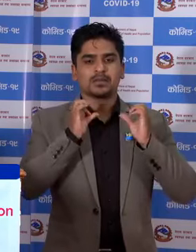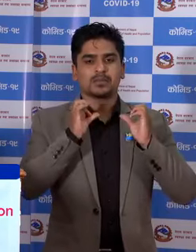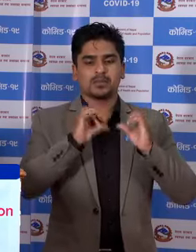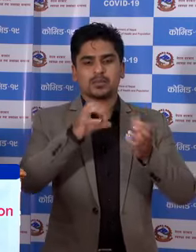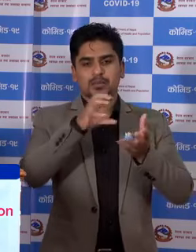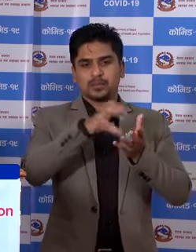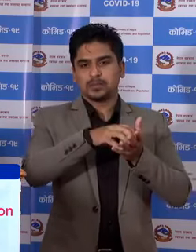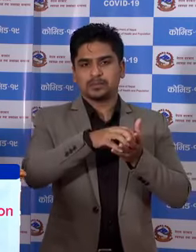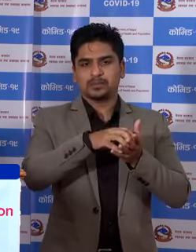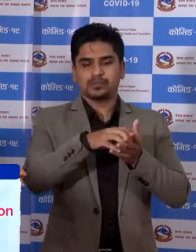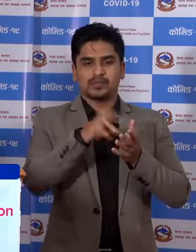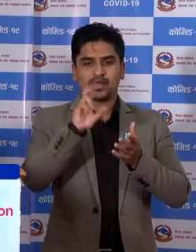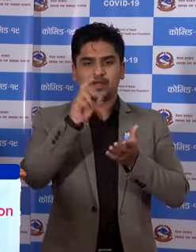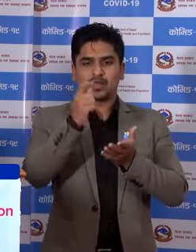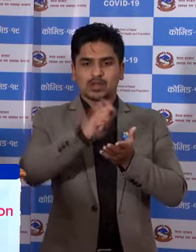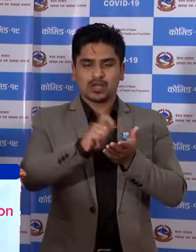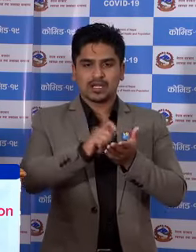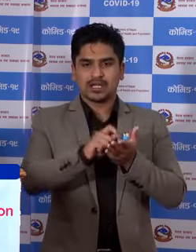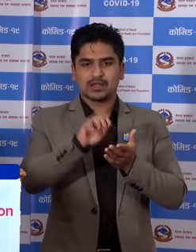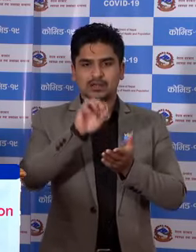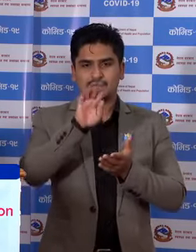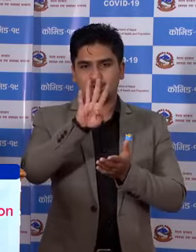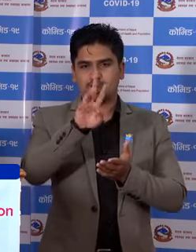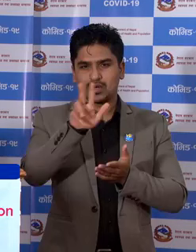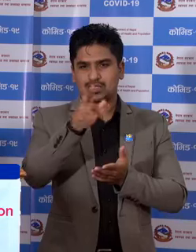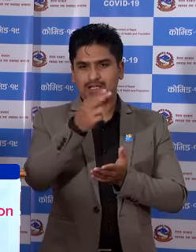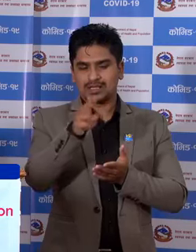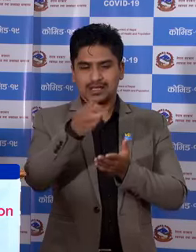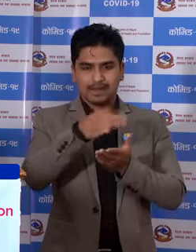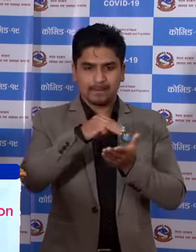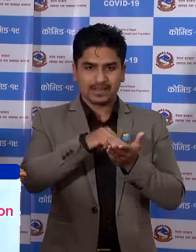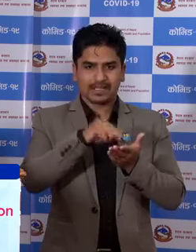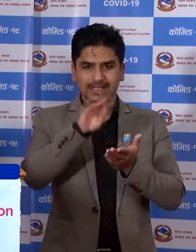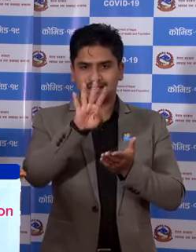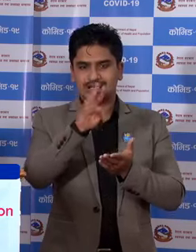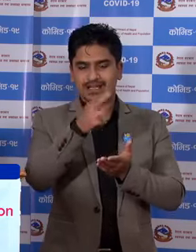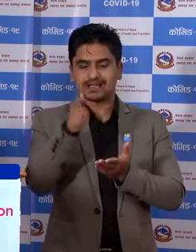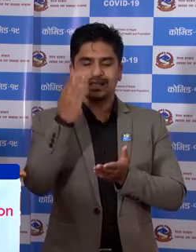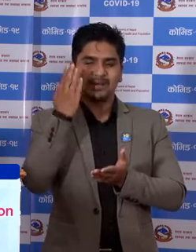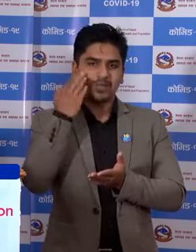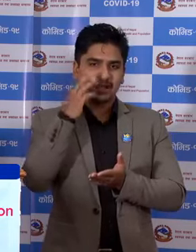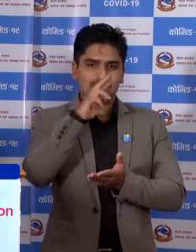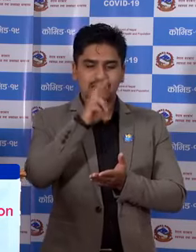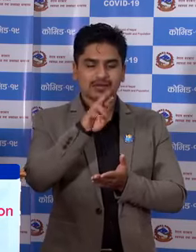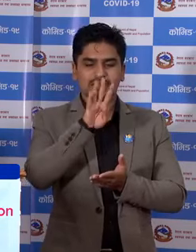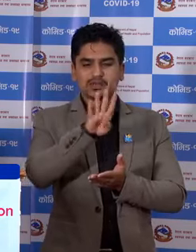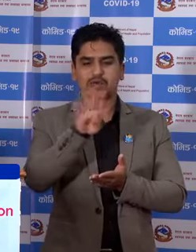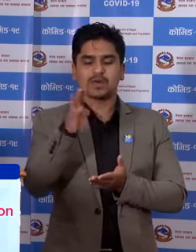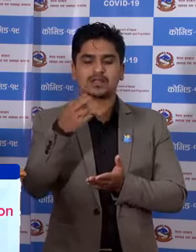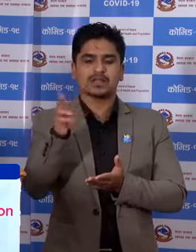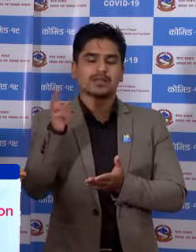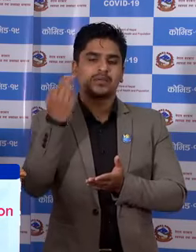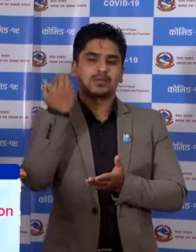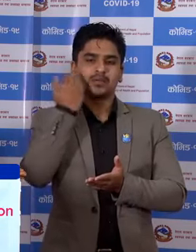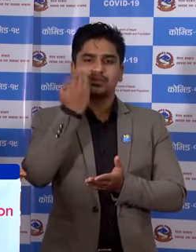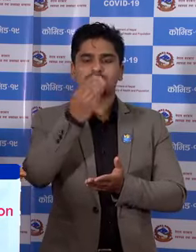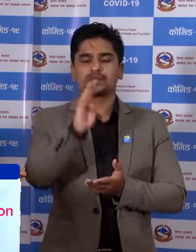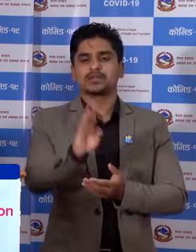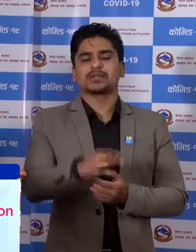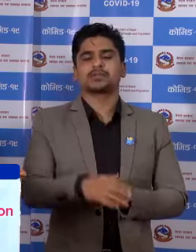में दई लेक को 48 जना मद्दे 4 जना महिला रपार जना पूरुष उनुँचा